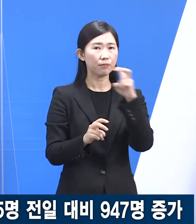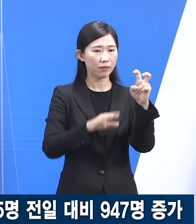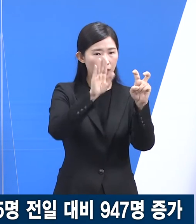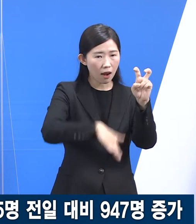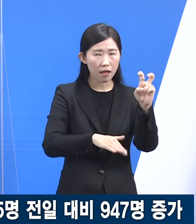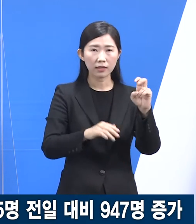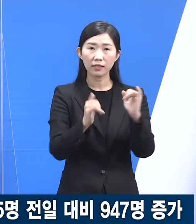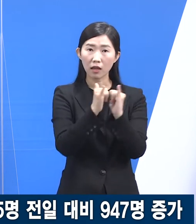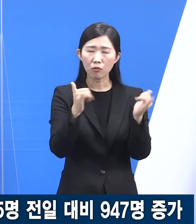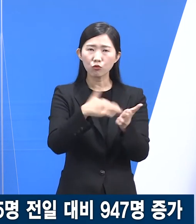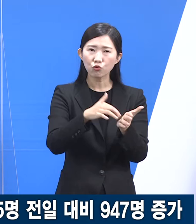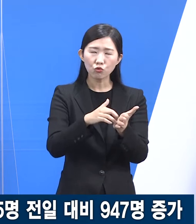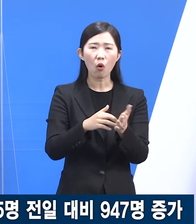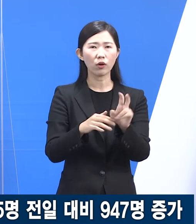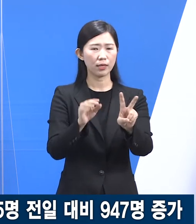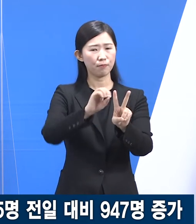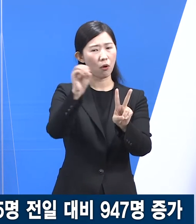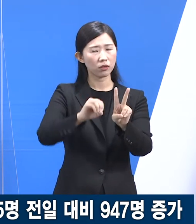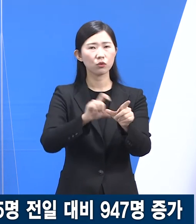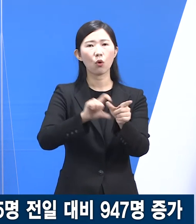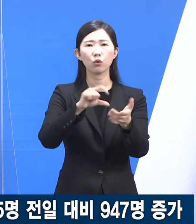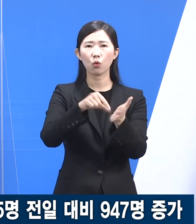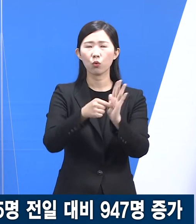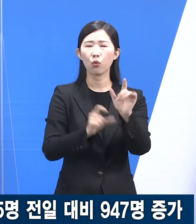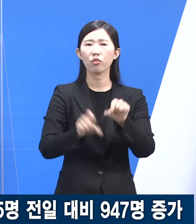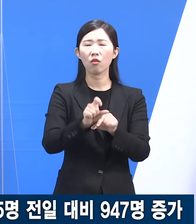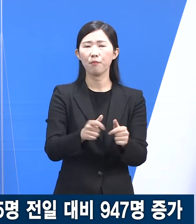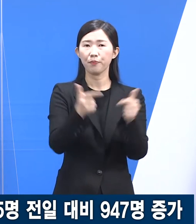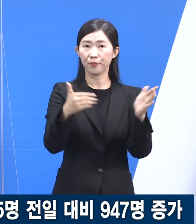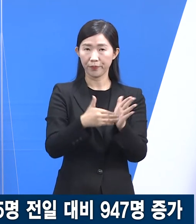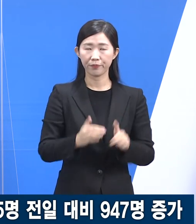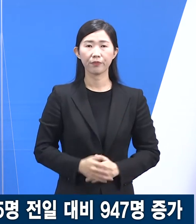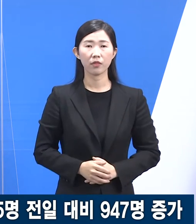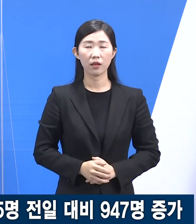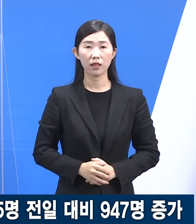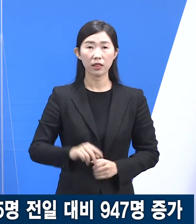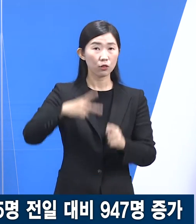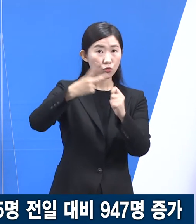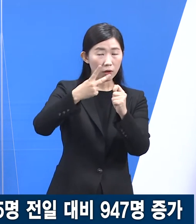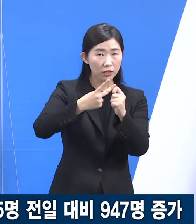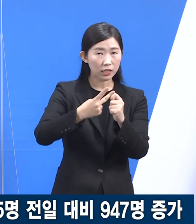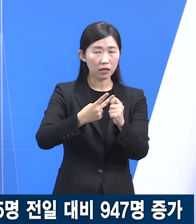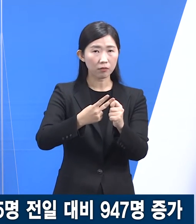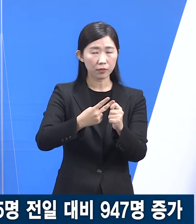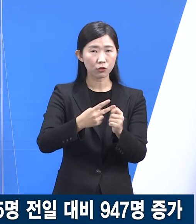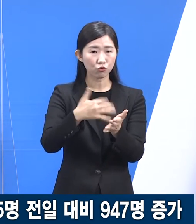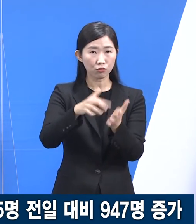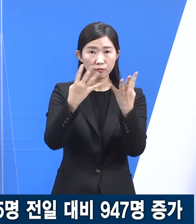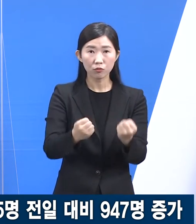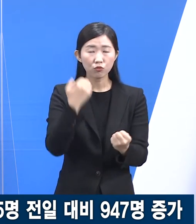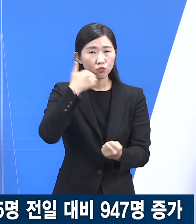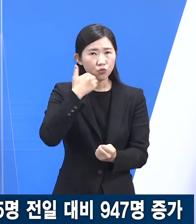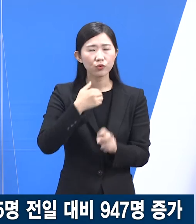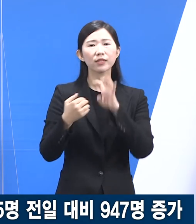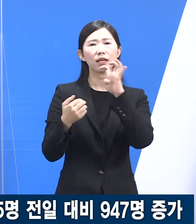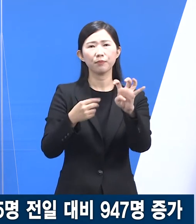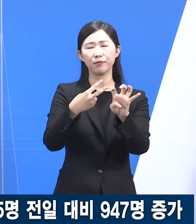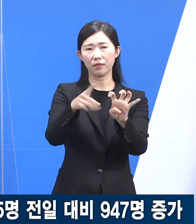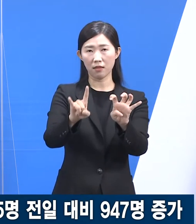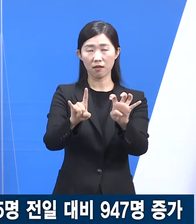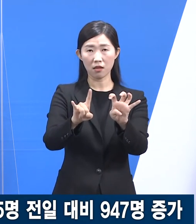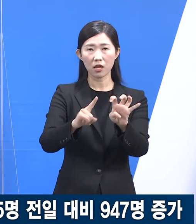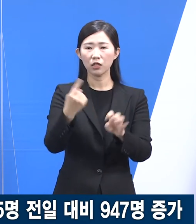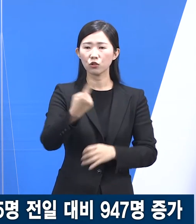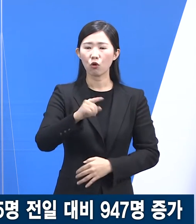%포인트 상승했습니다. 다음으로 많은 확진자가 발생한 연령대는 40대로 총 1529명의 확진자가